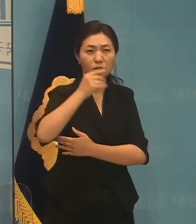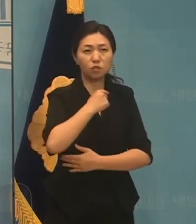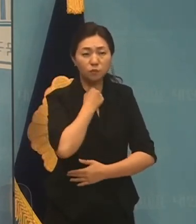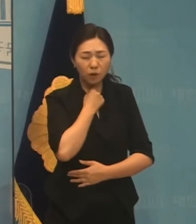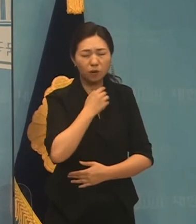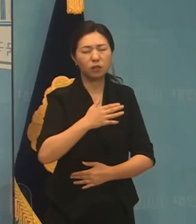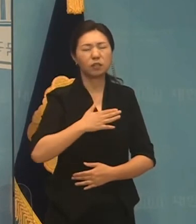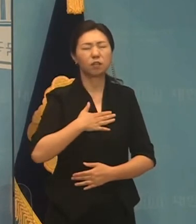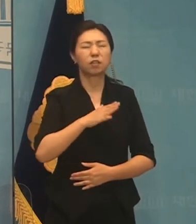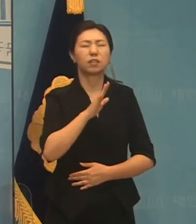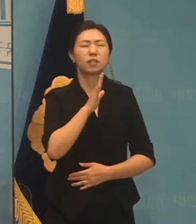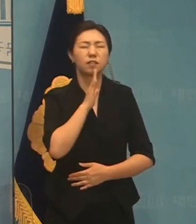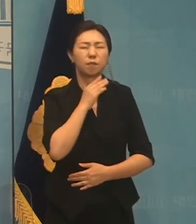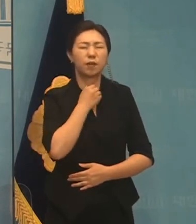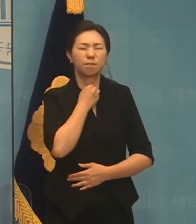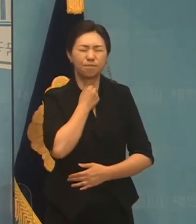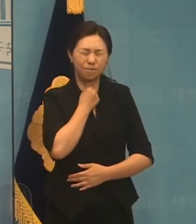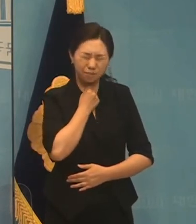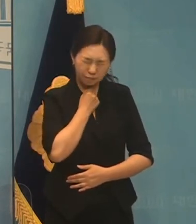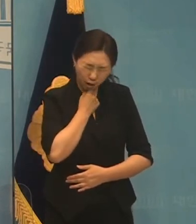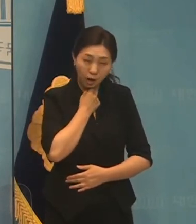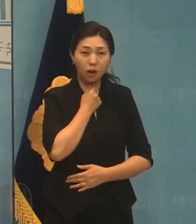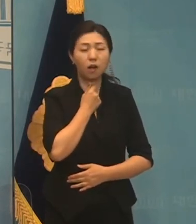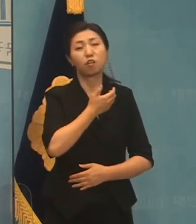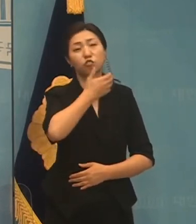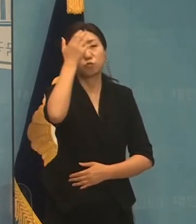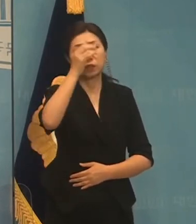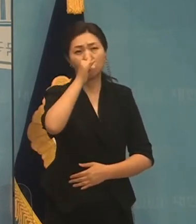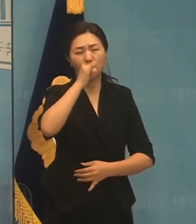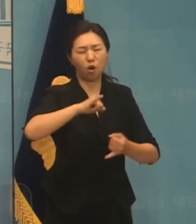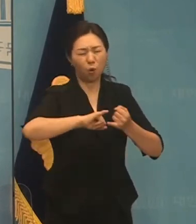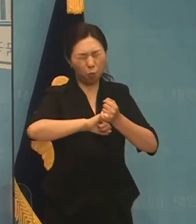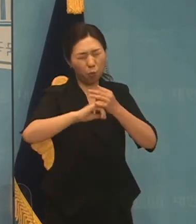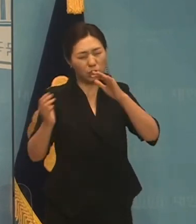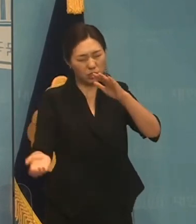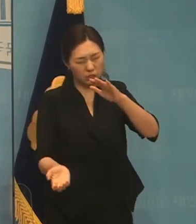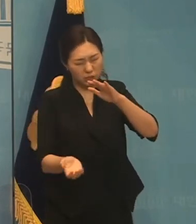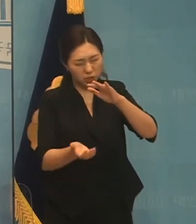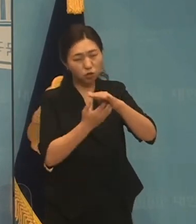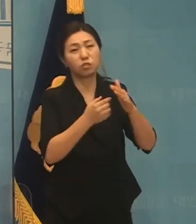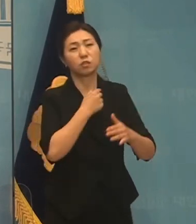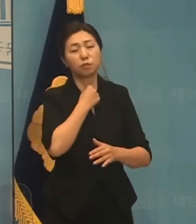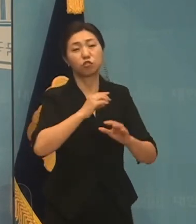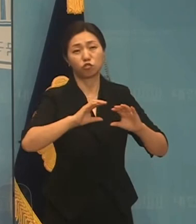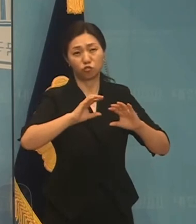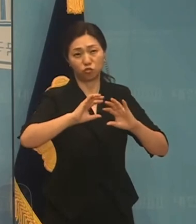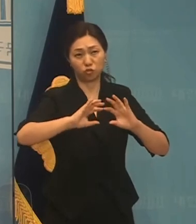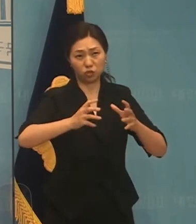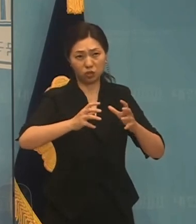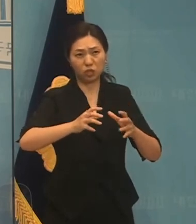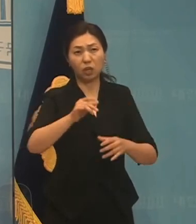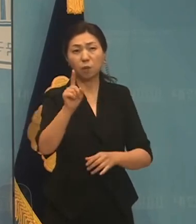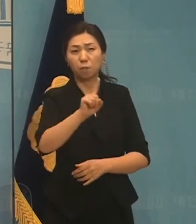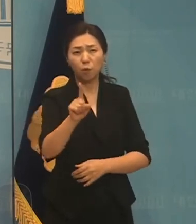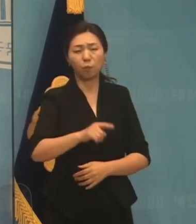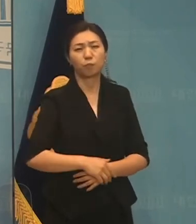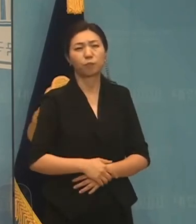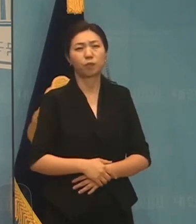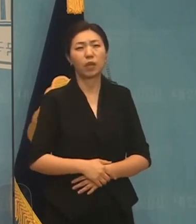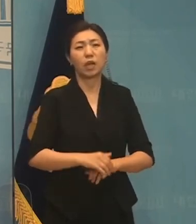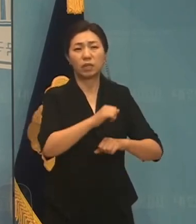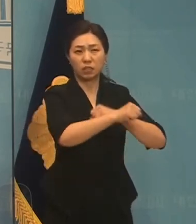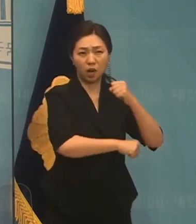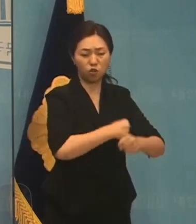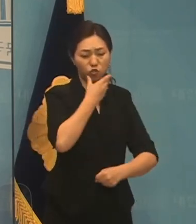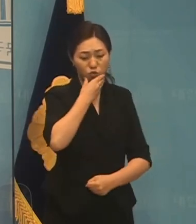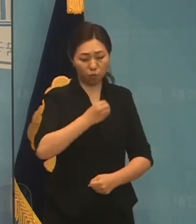간절한 꿈이 있습니다. 꼭 이루어야 할 꿈입니다. 자유, 평화, 복지가 보장된